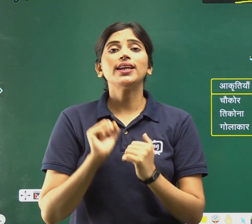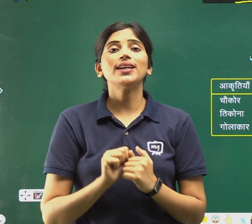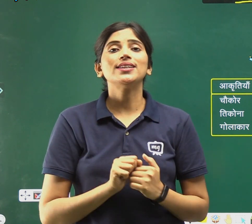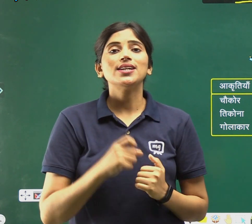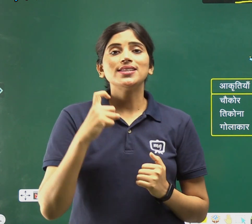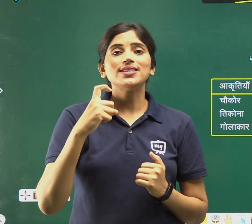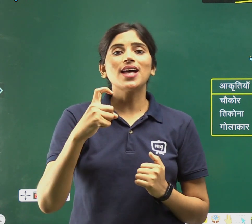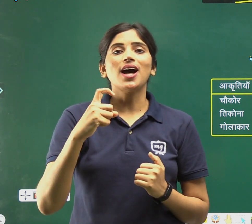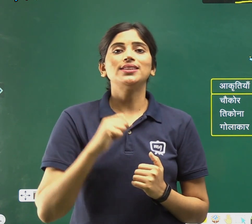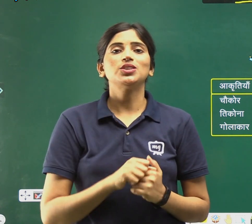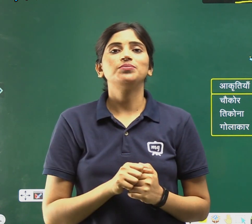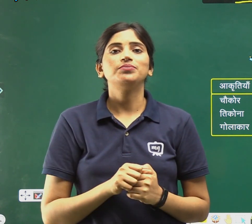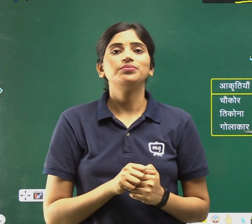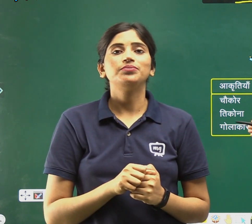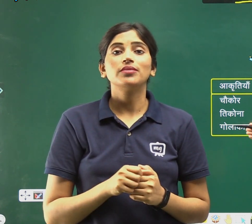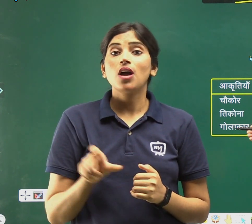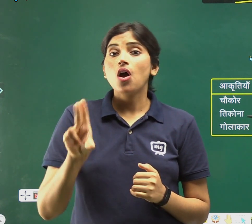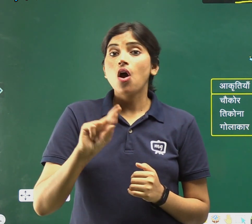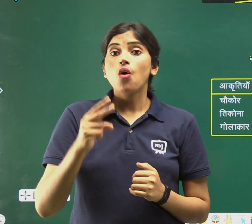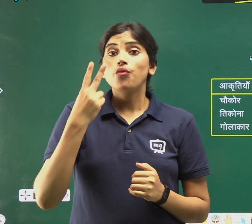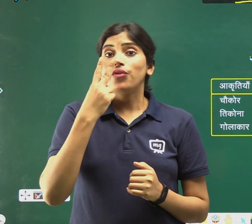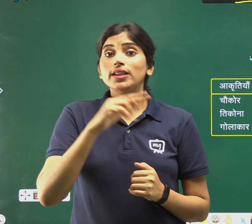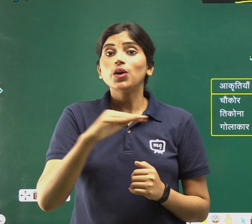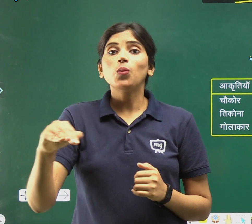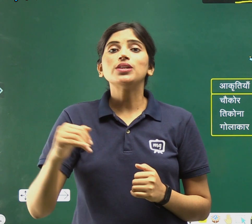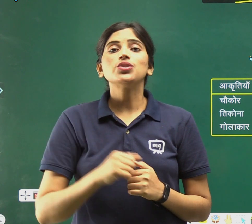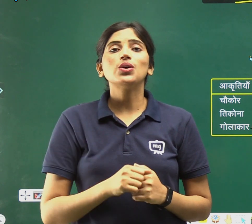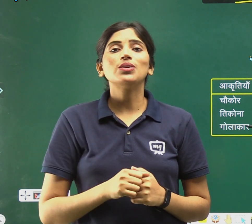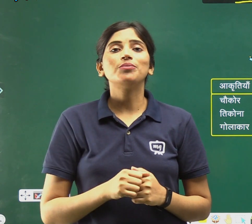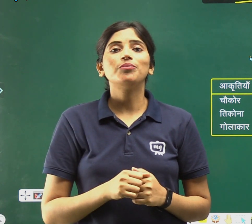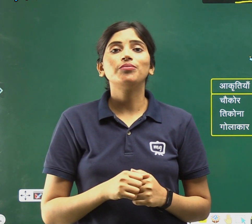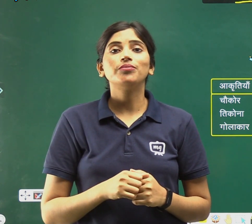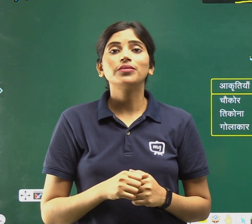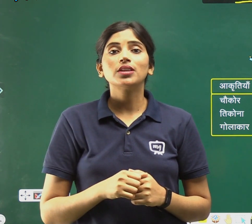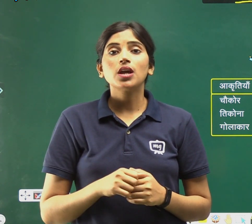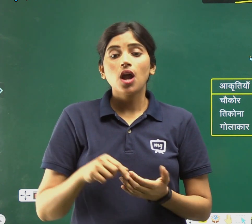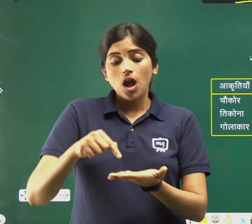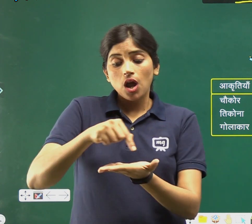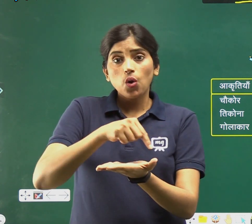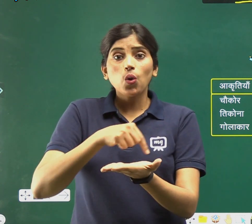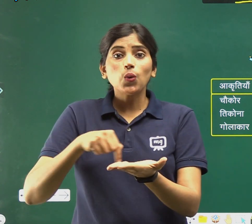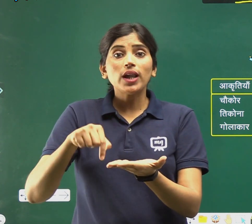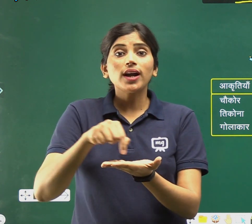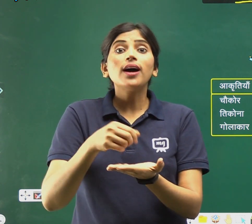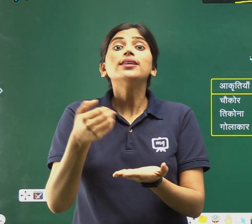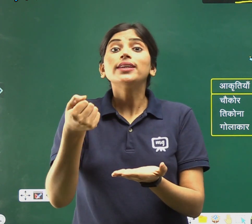साथ, फिर देखो बच्चों, गोलाकार कितनी है?